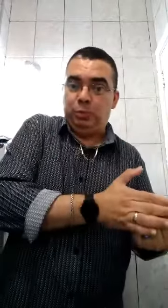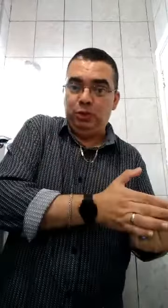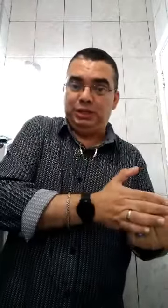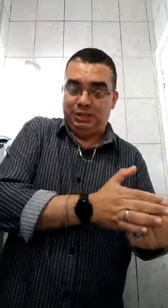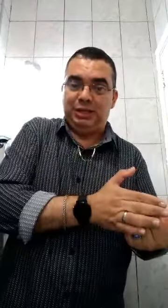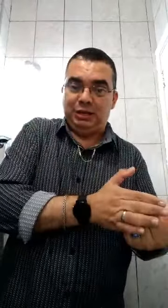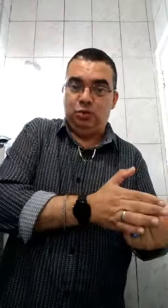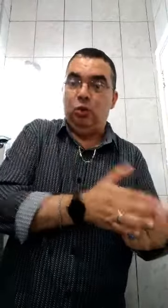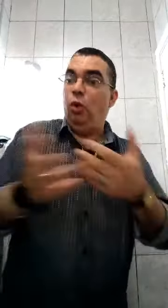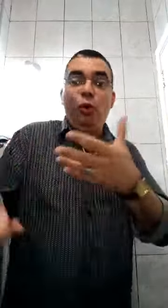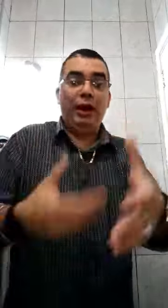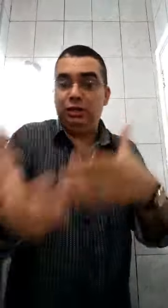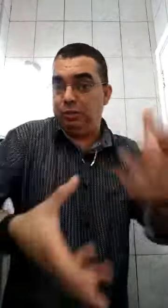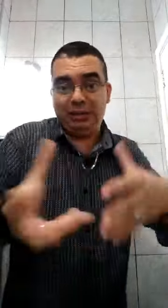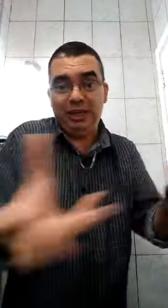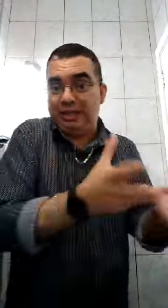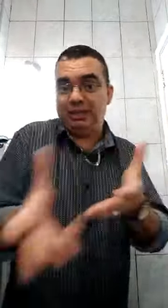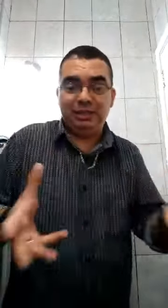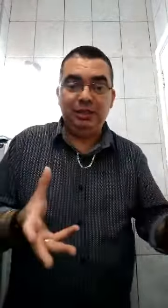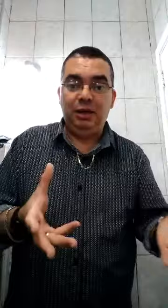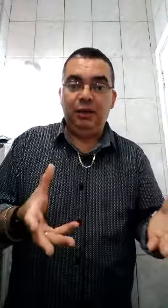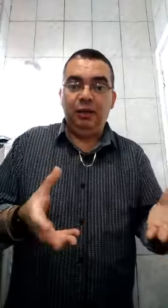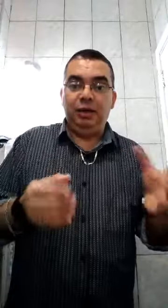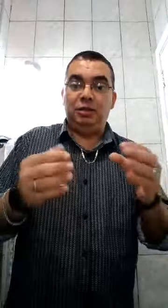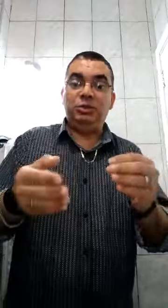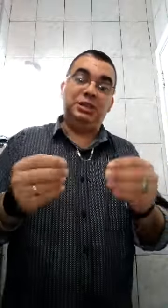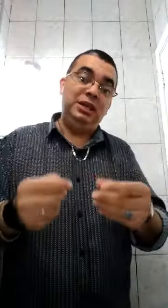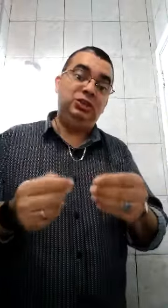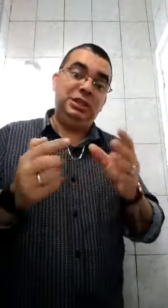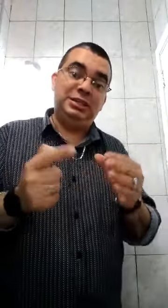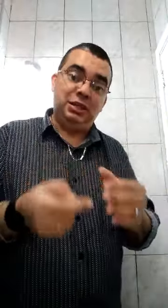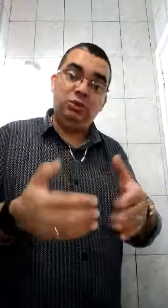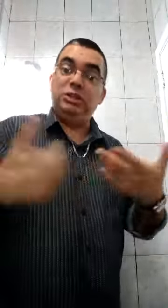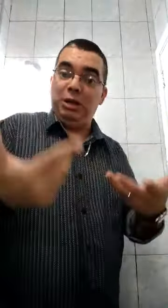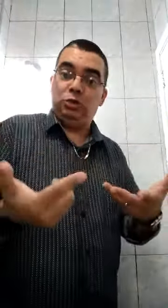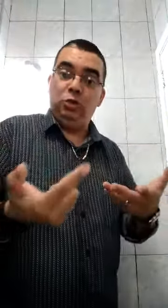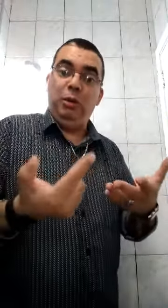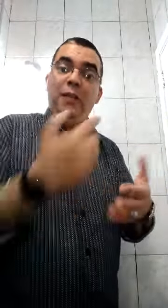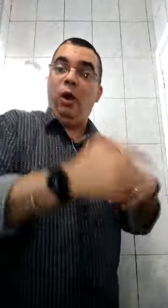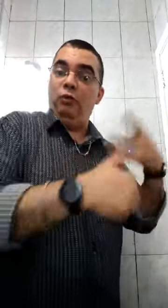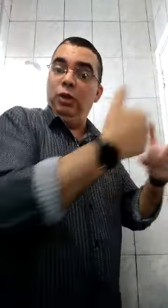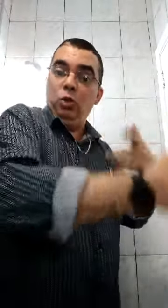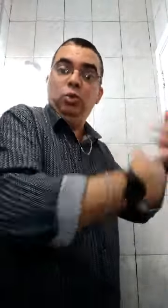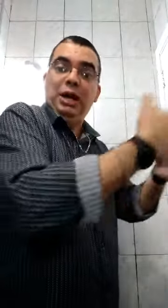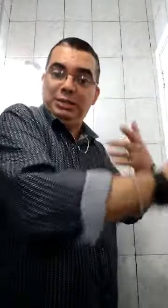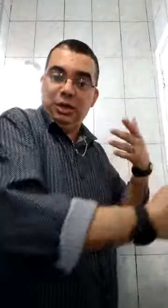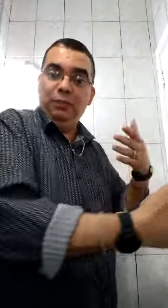esposa, que se casou, ou a LGBT entre si. Então, sente tesão, se masturba, ao ver outro casal